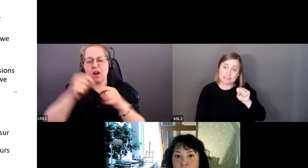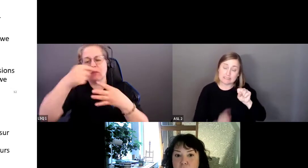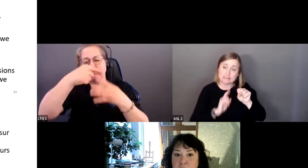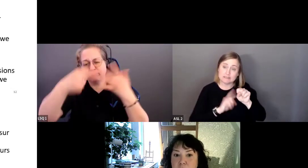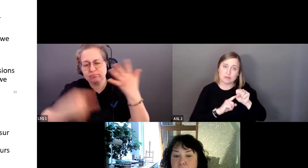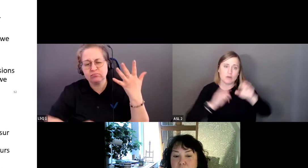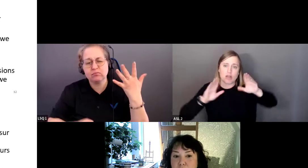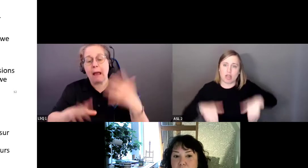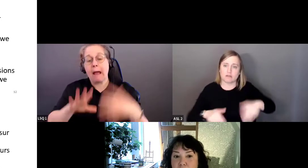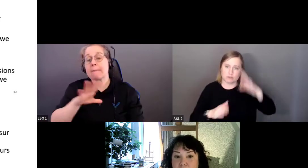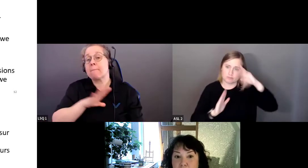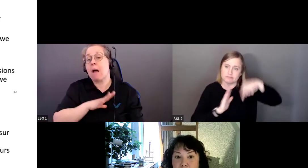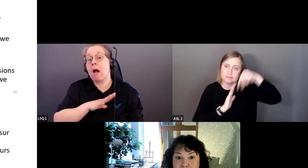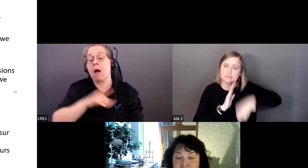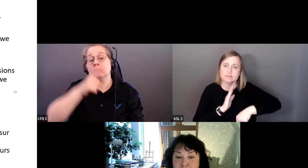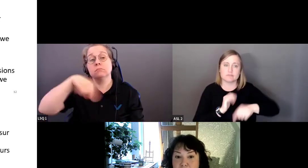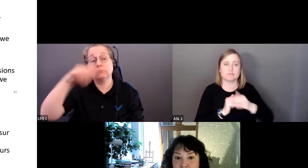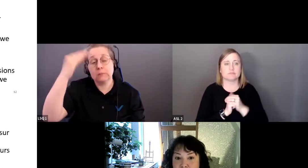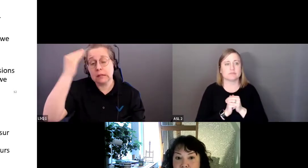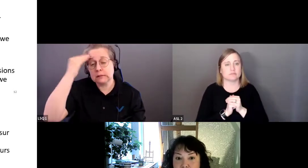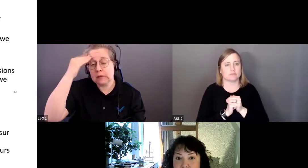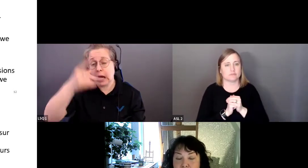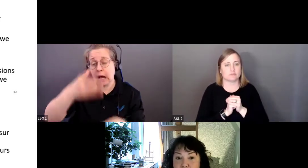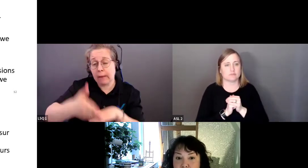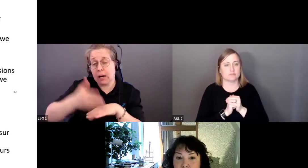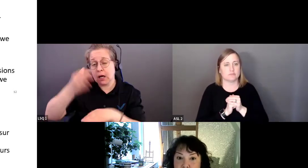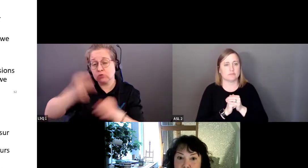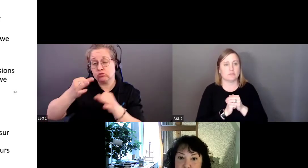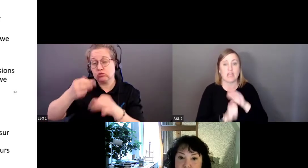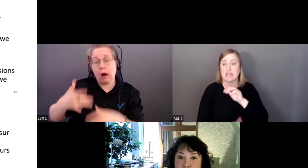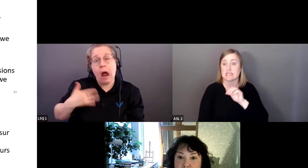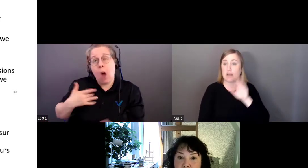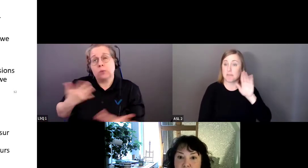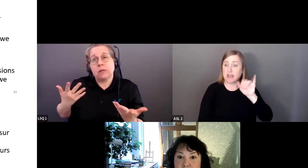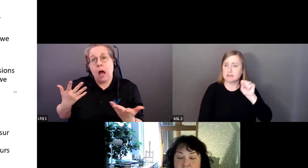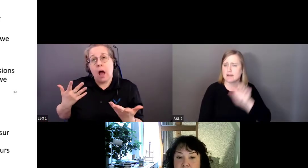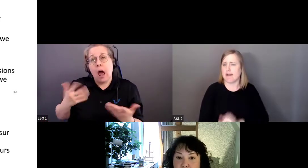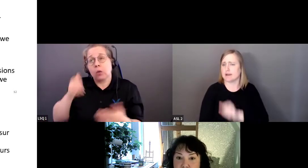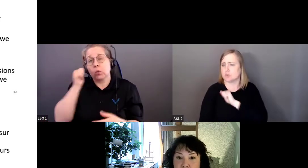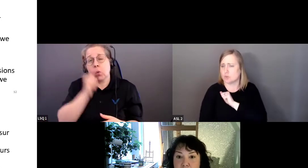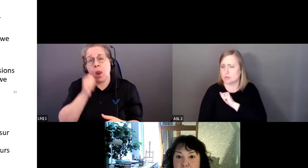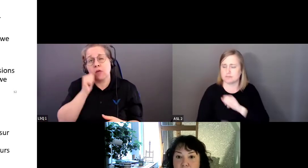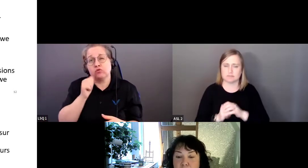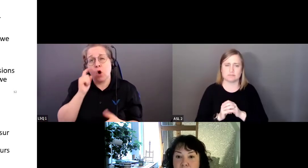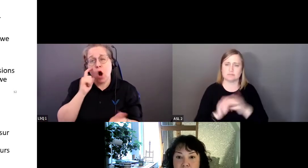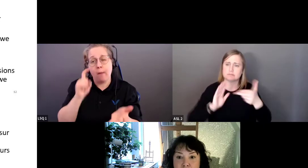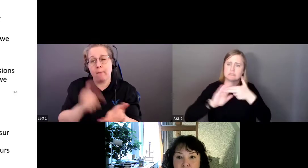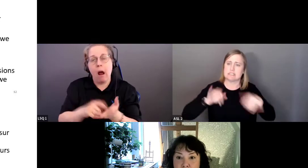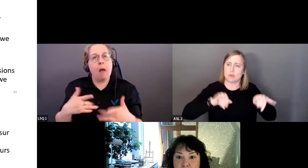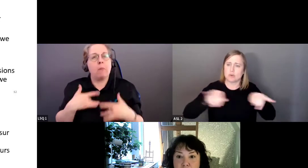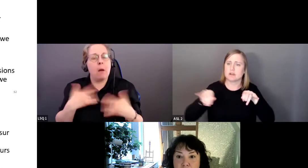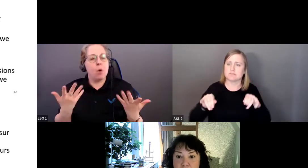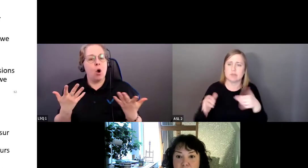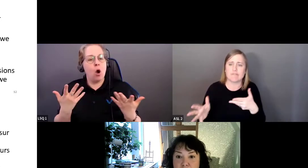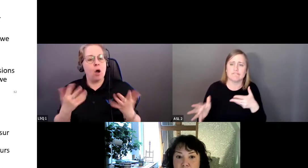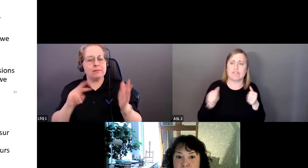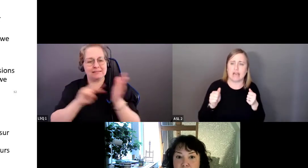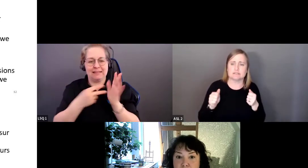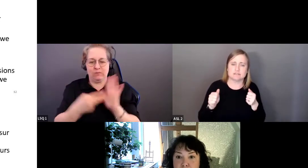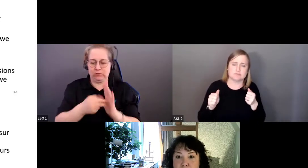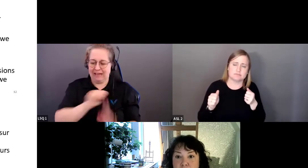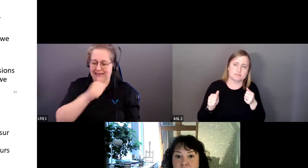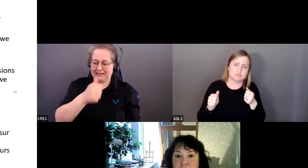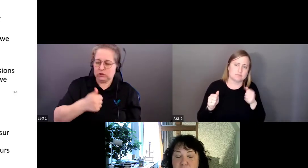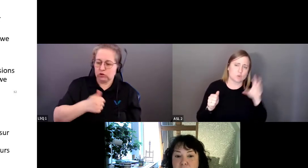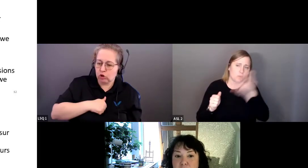inconscients qui se manifestent quotidiennement. Un préjugé est une attitude ou un stéréotype qui constitue